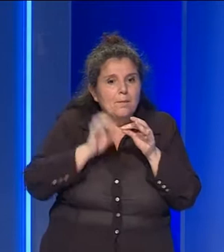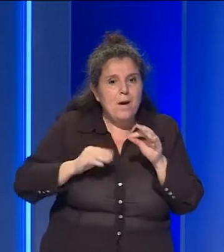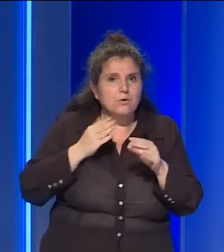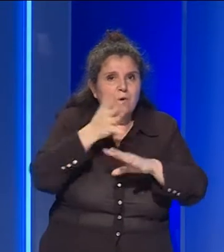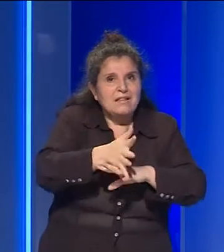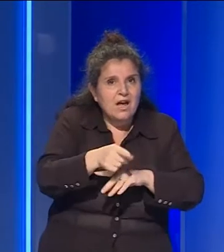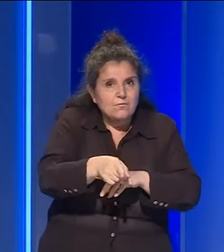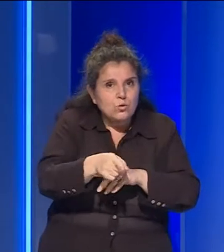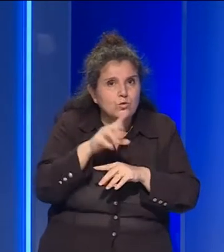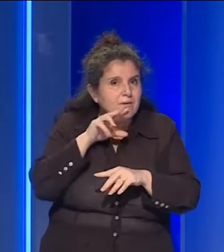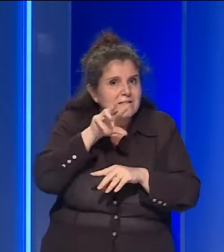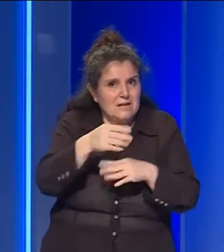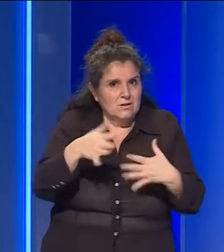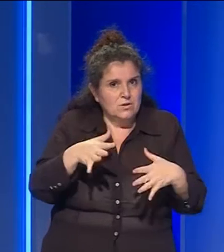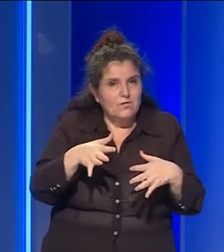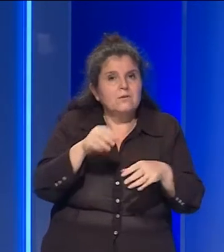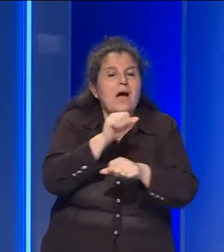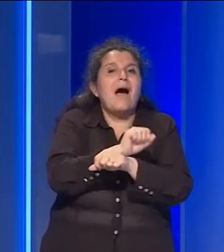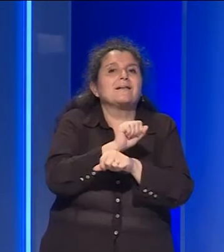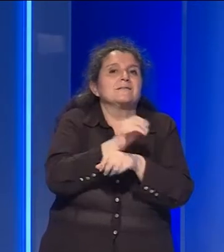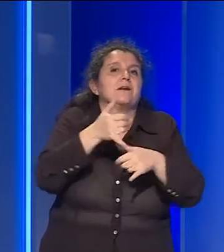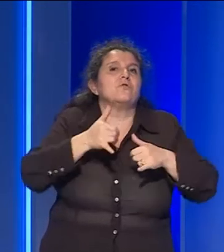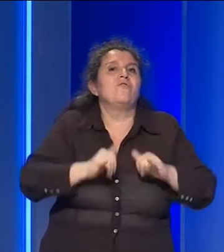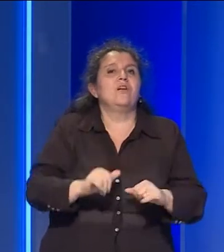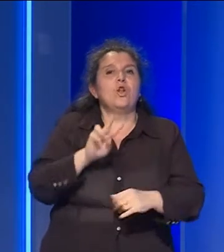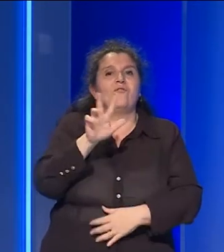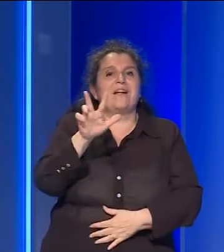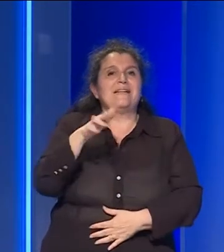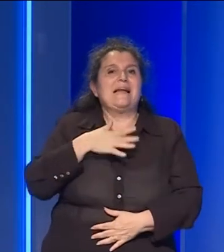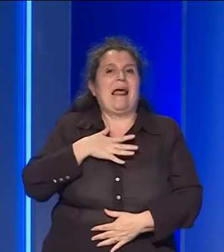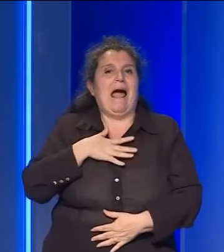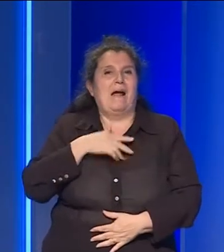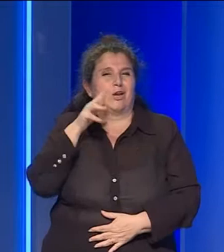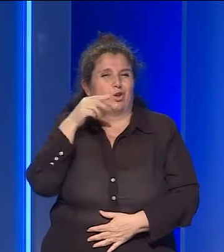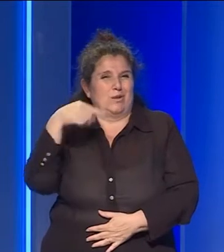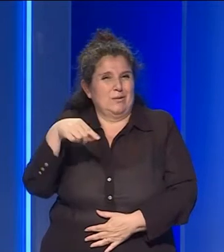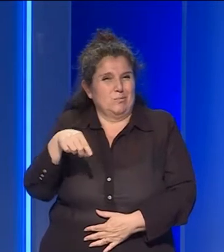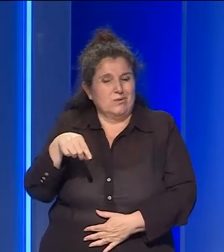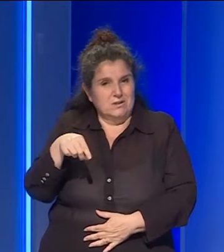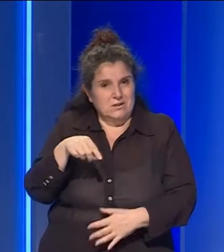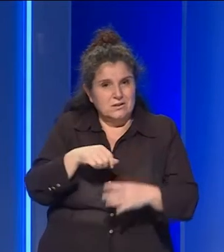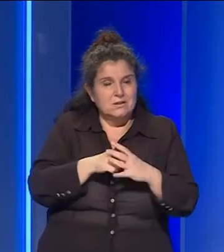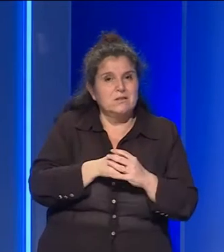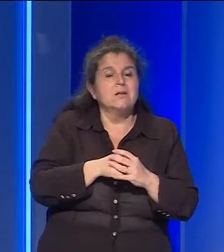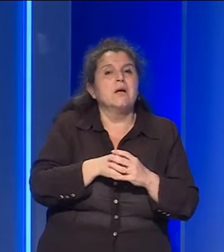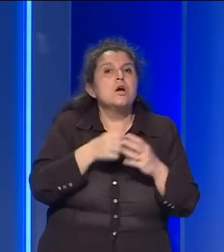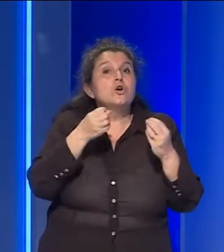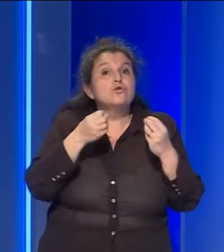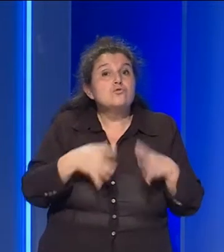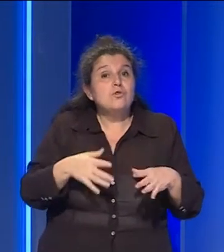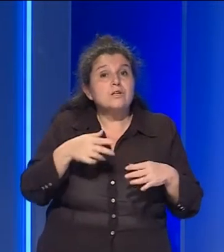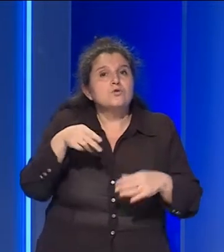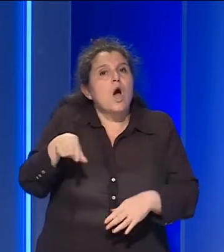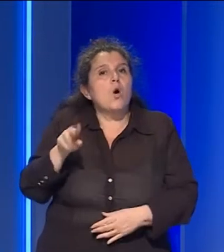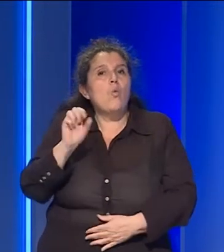ricevuto una segnalazione hanno arrestato il figlio, 23enne della donna. È successo a